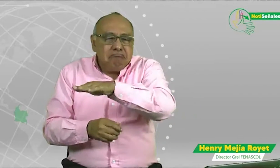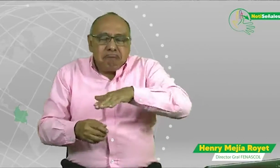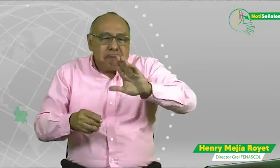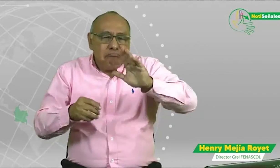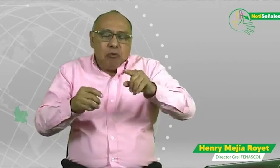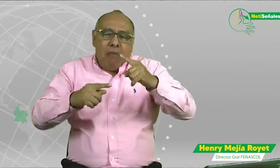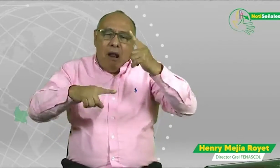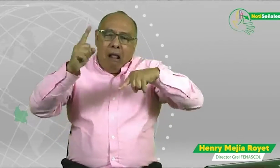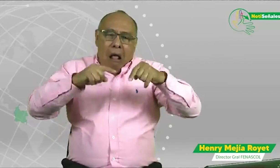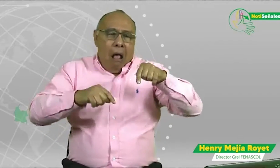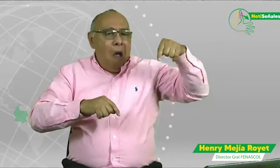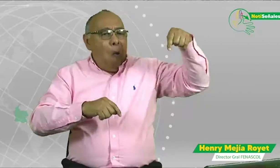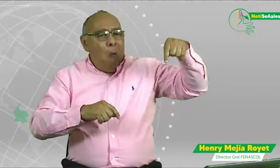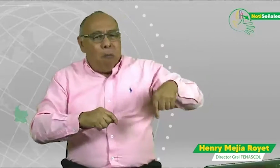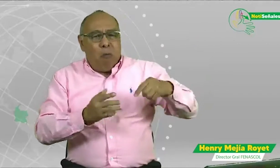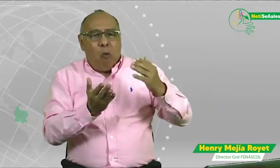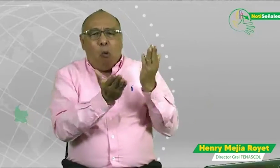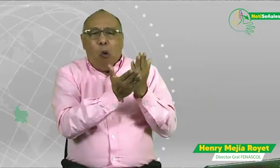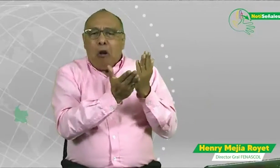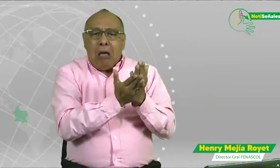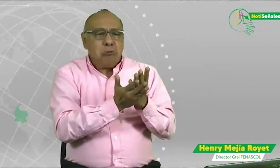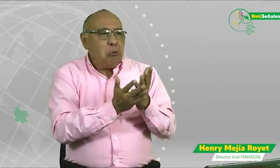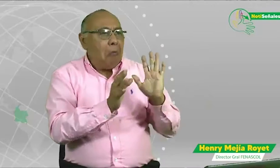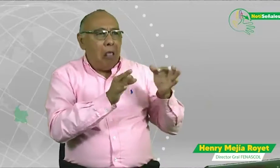están grabando, desde dónde viven ustedes.